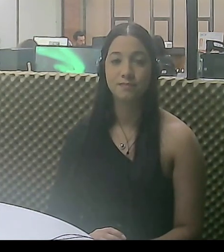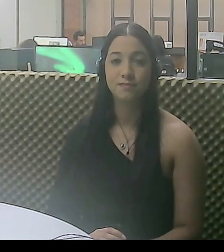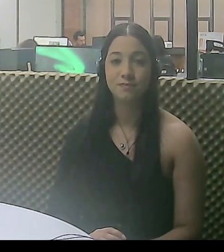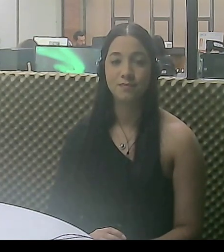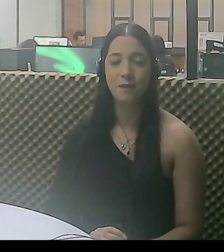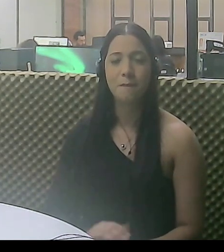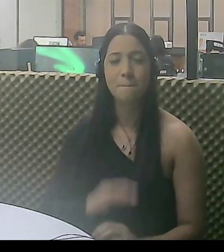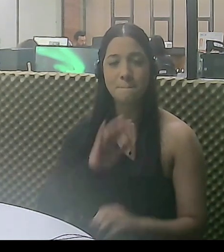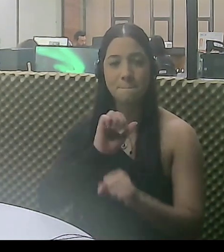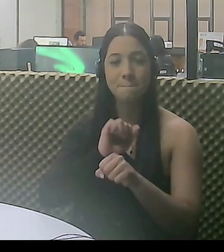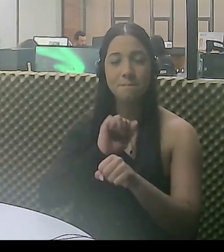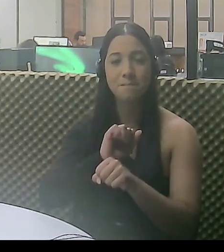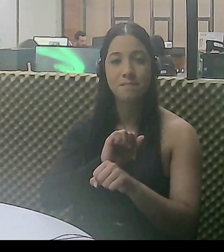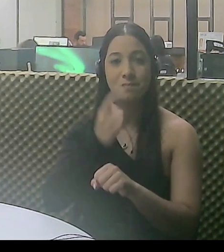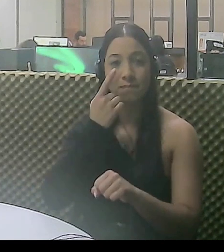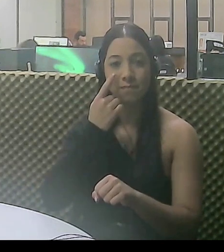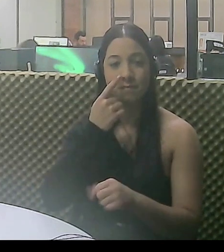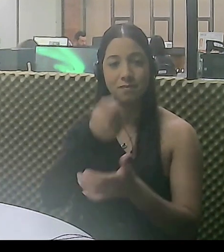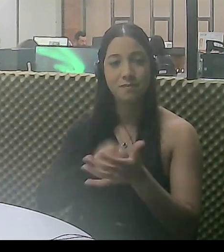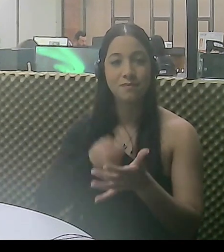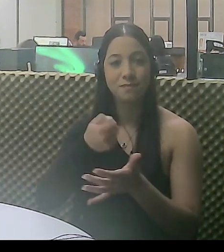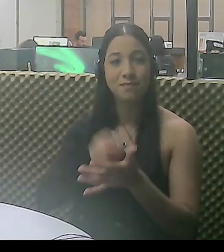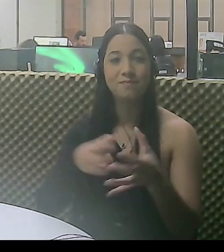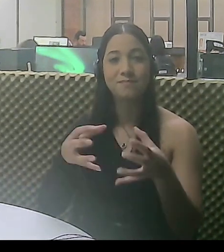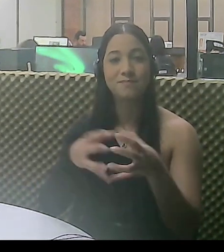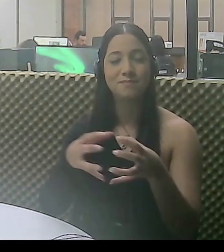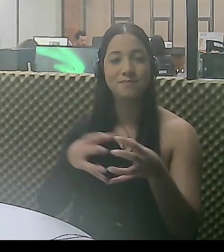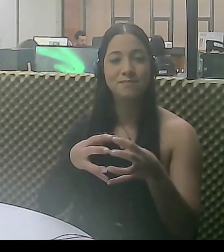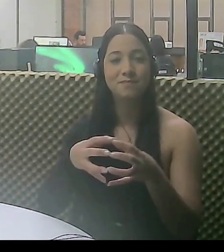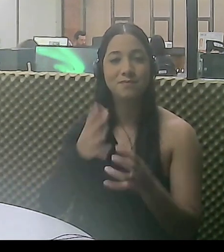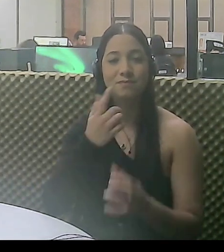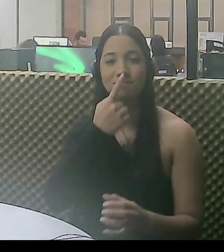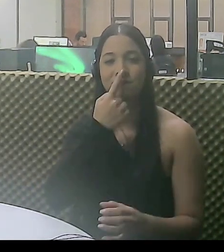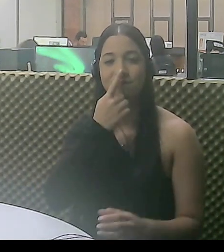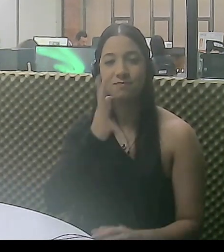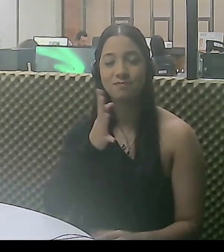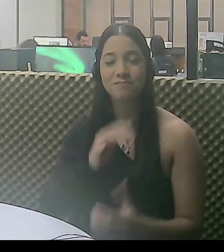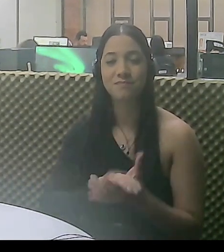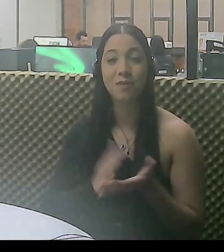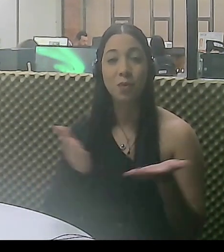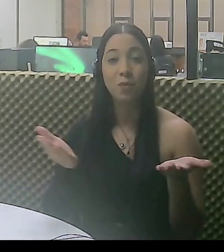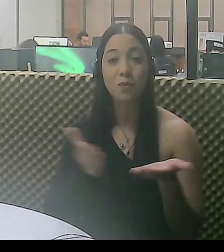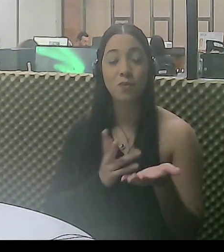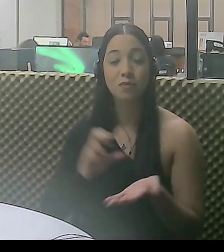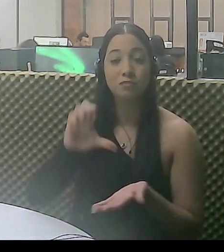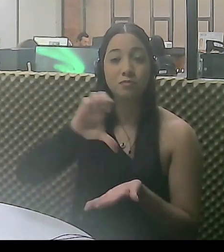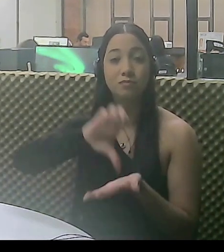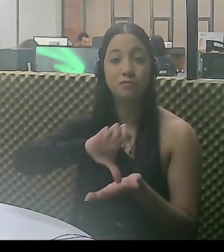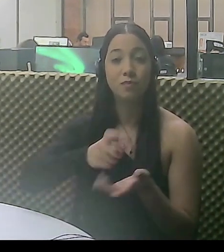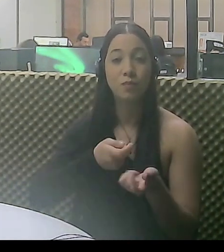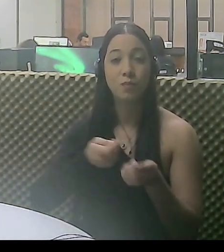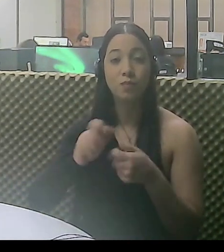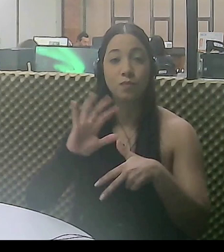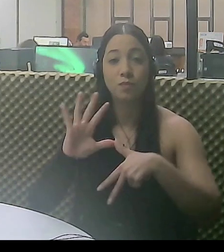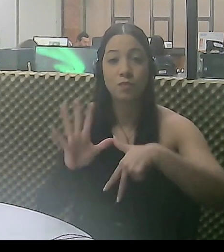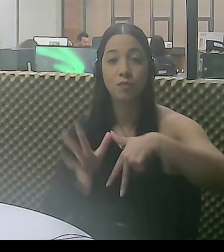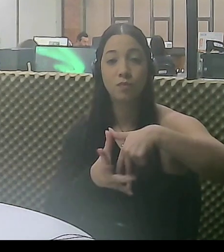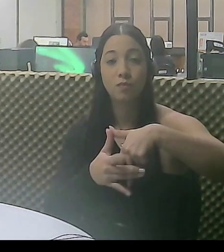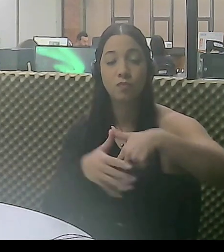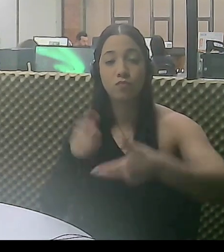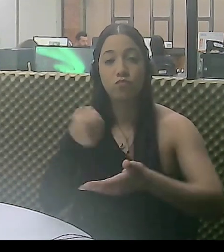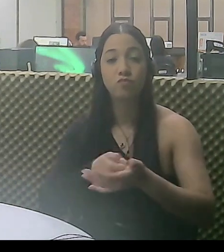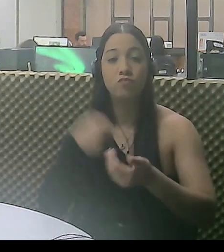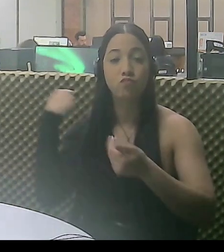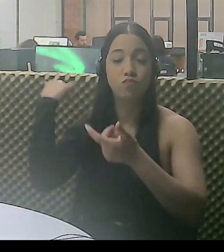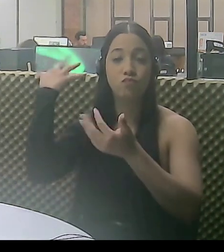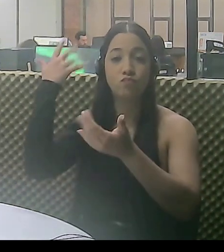Opa, opa, opa, opa, que dessa luta aqui, essa turma sabe muito bem. Hoje eu estou aqui no Centro de Controle de Zoonotes, que batalha